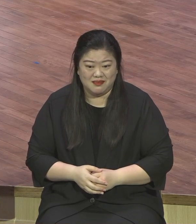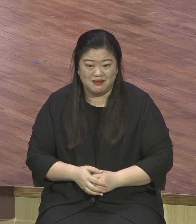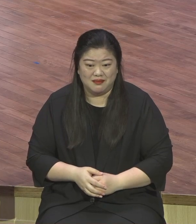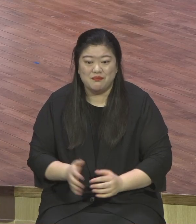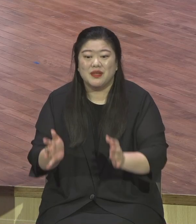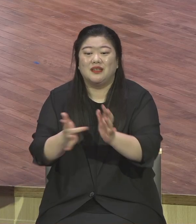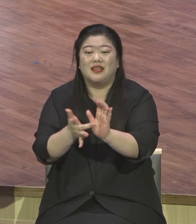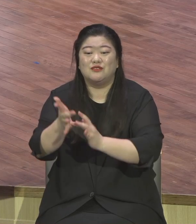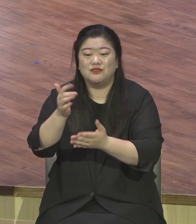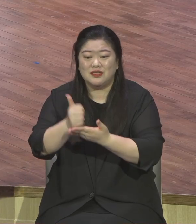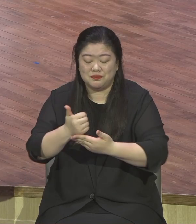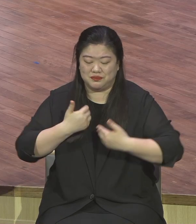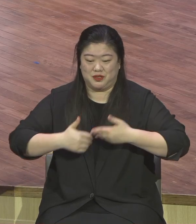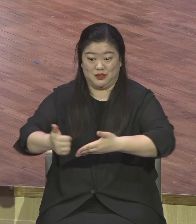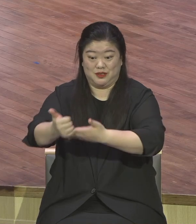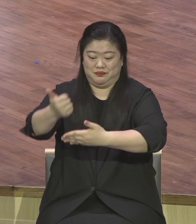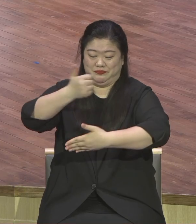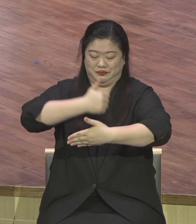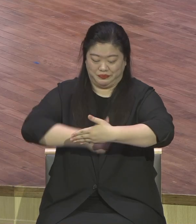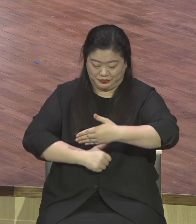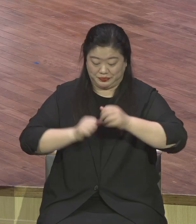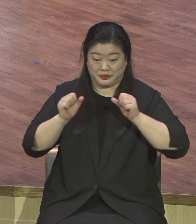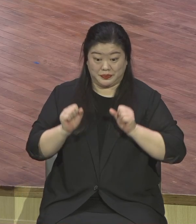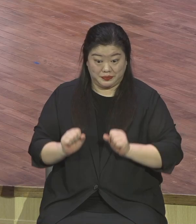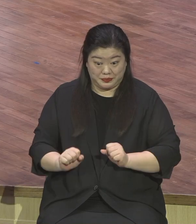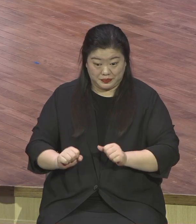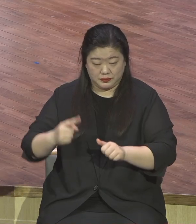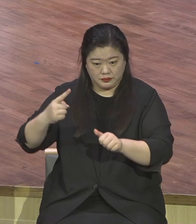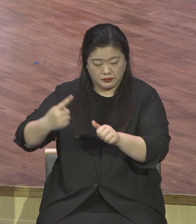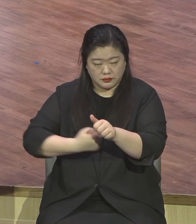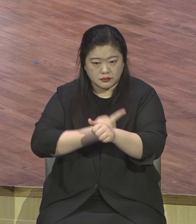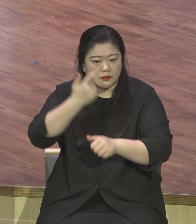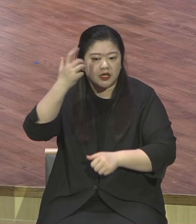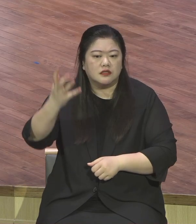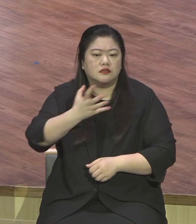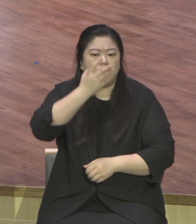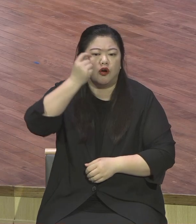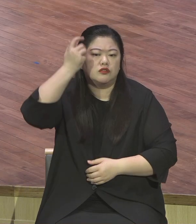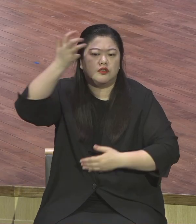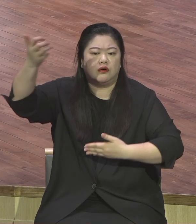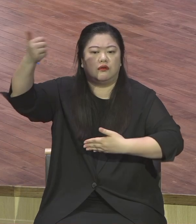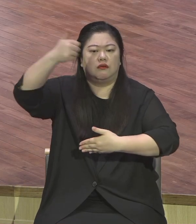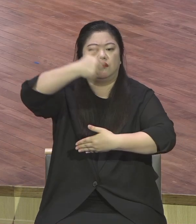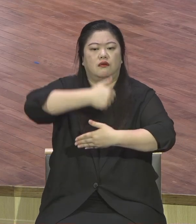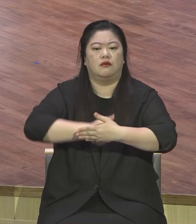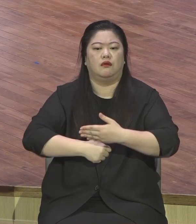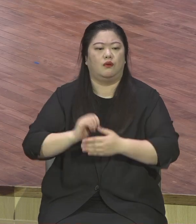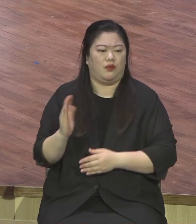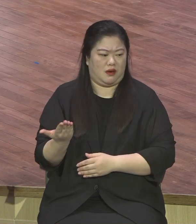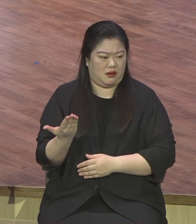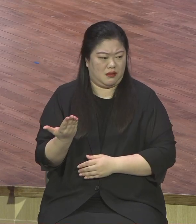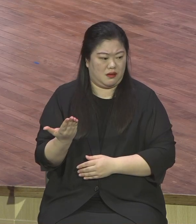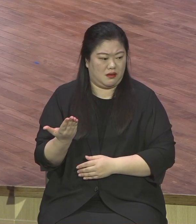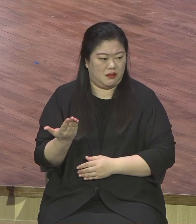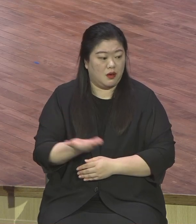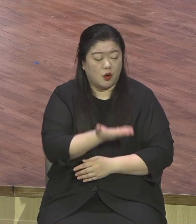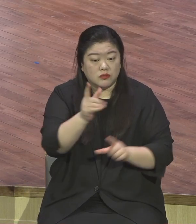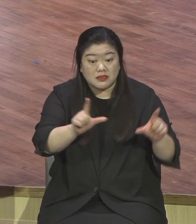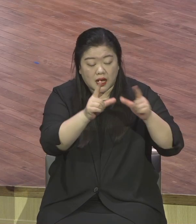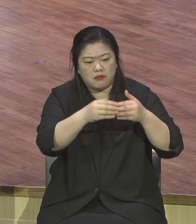순간에 어떻게 해요 성령이 들어가세요 여러분의 삶을 이제 인도하세요 여러분의